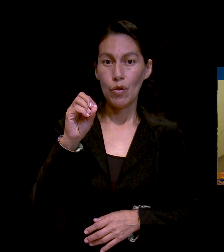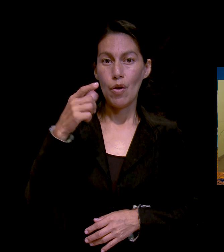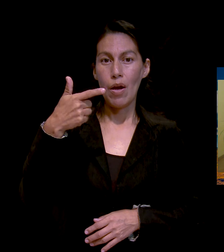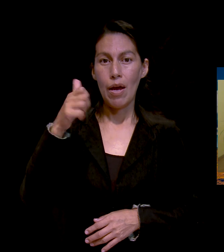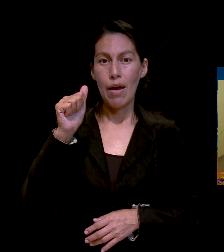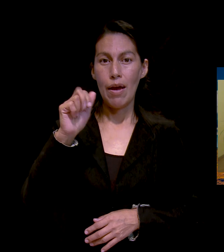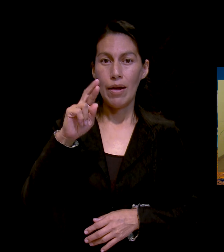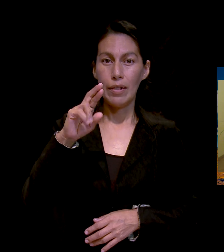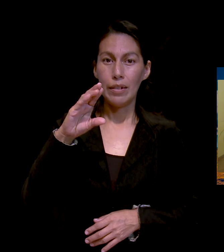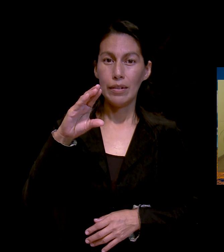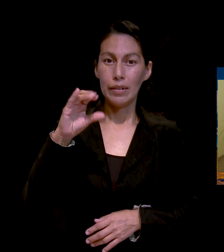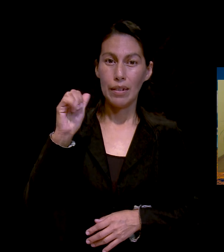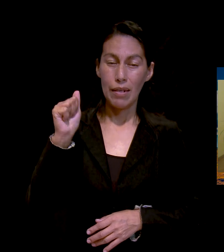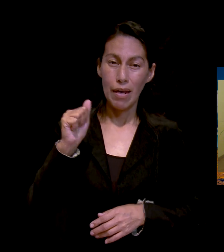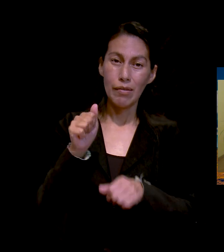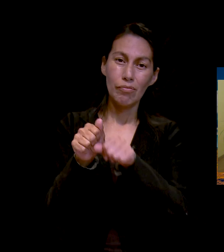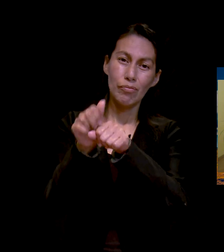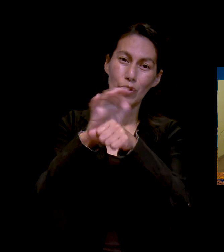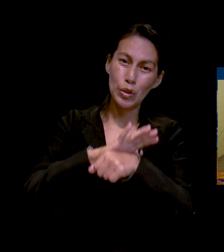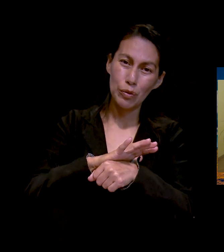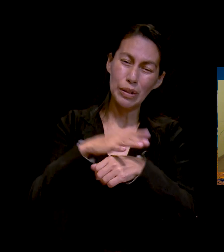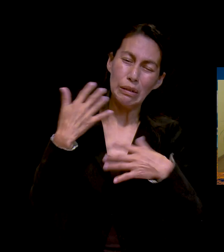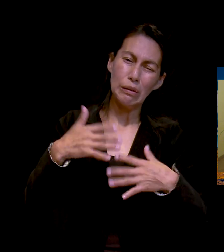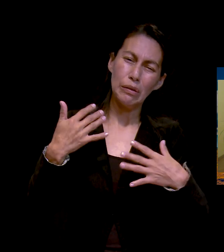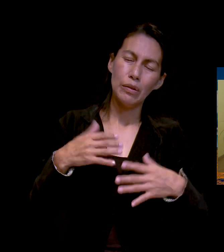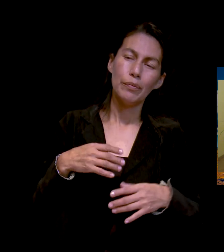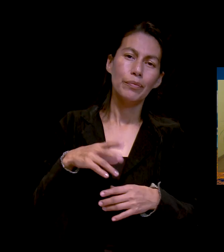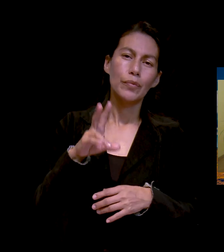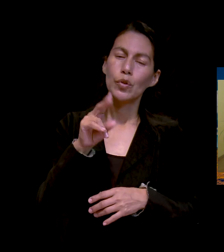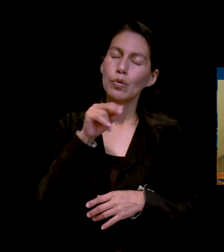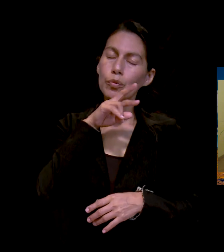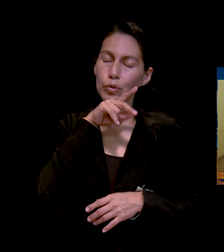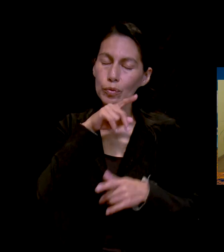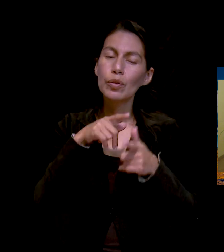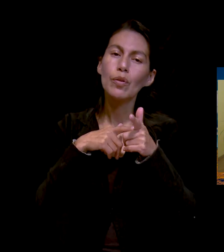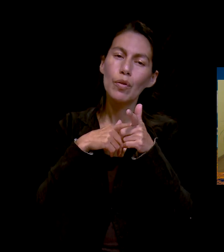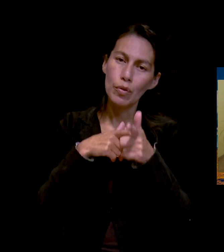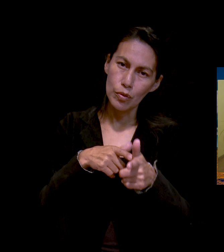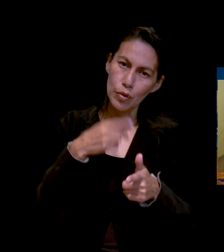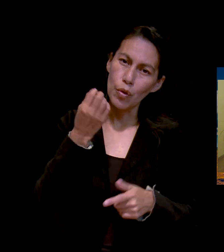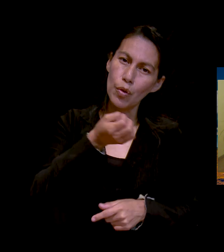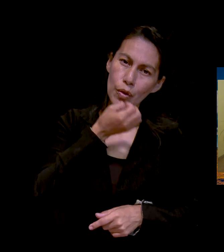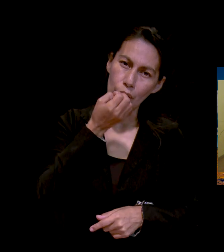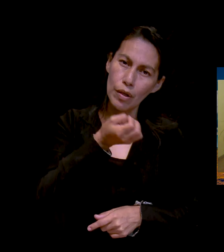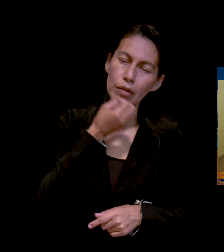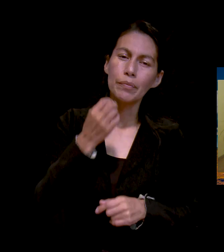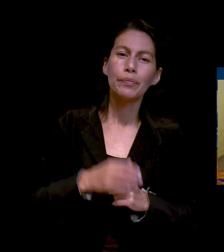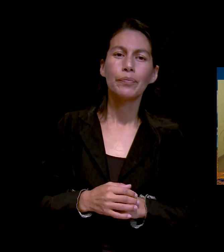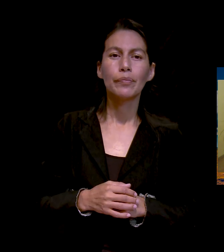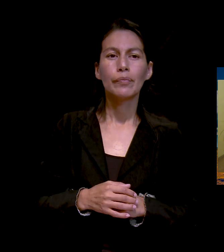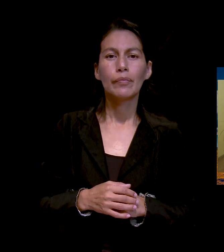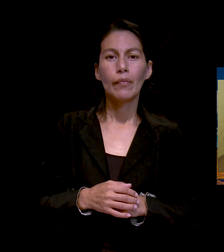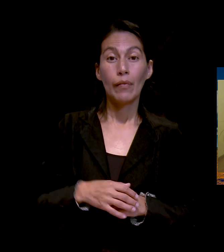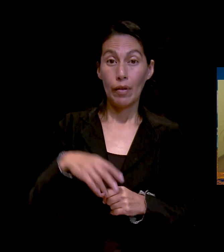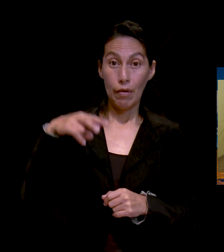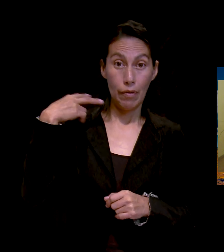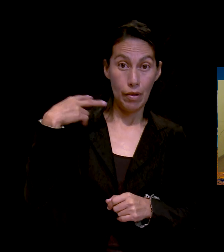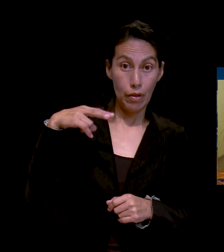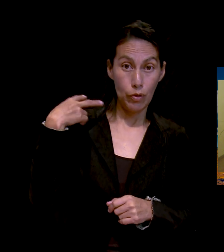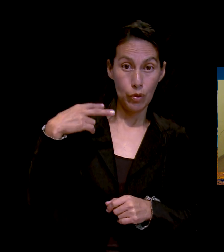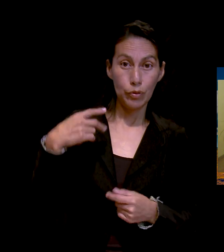constantemente por Ernesto García. Desde Veracruz. Soy Jacqueline Gutiérrez,